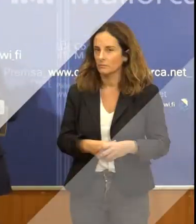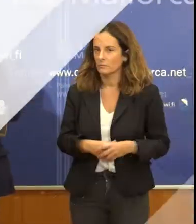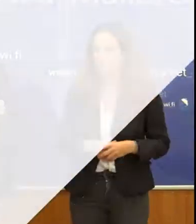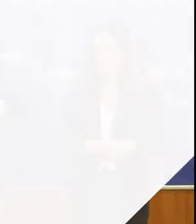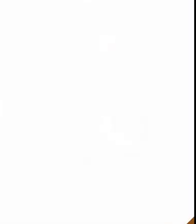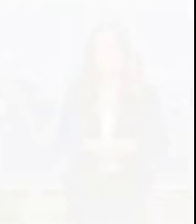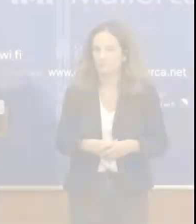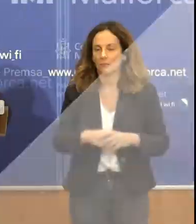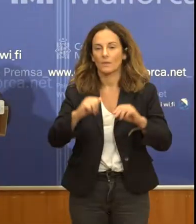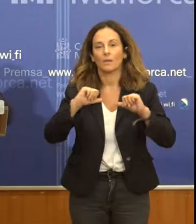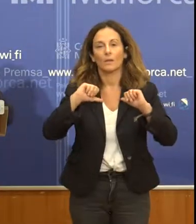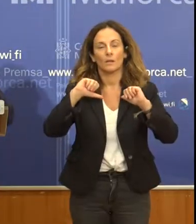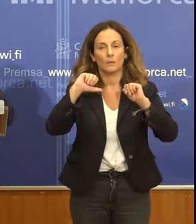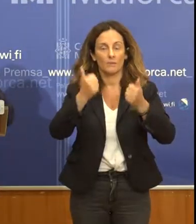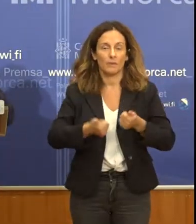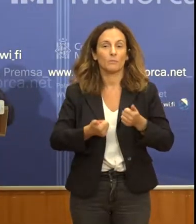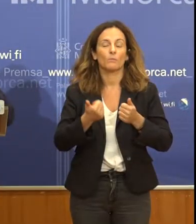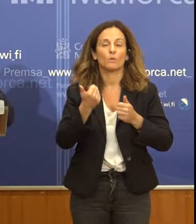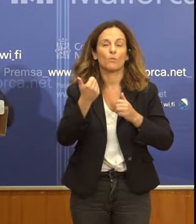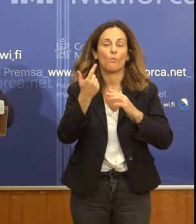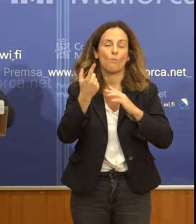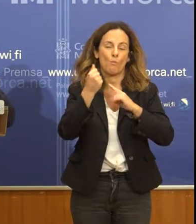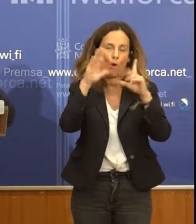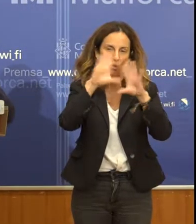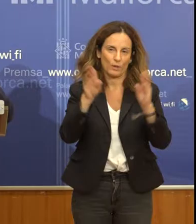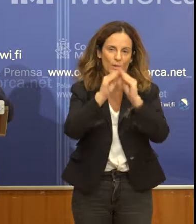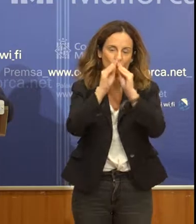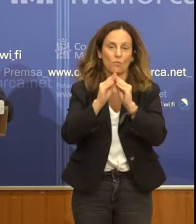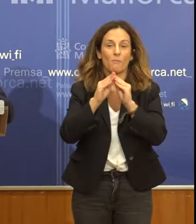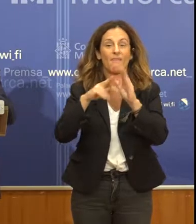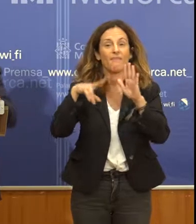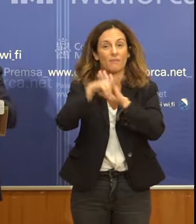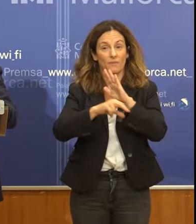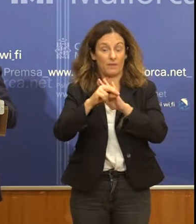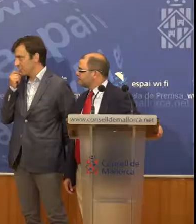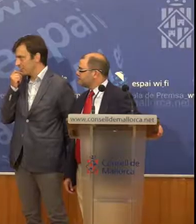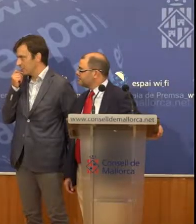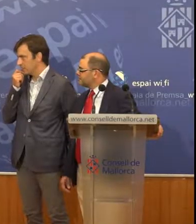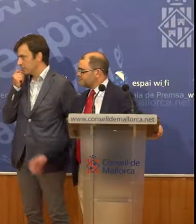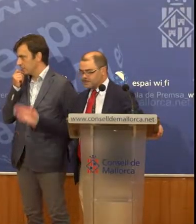Comencem amb un breu tast del vídeo que es presentarà a la World Travel Market.